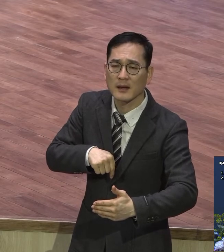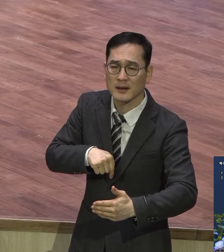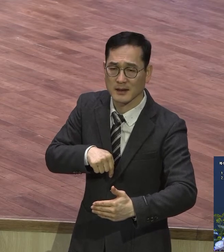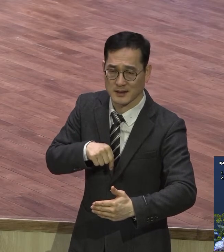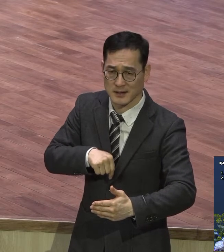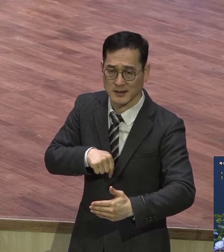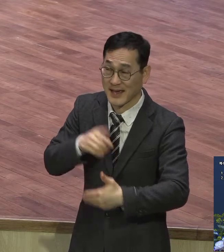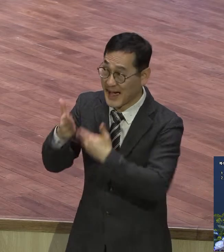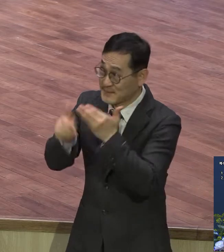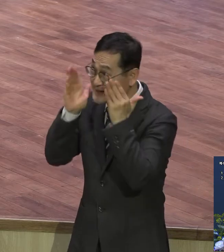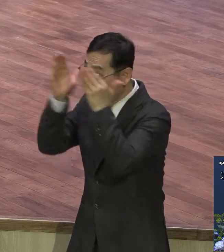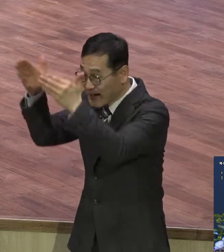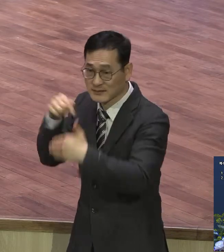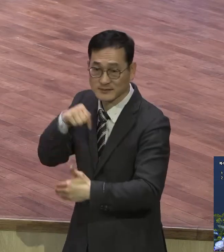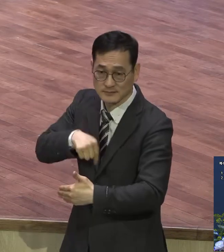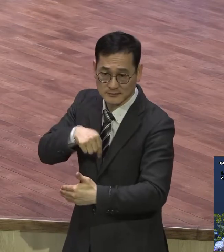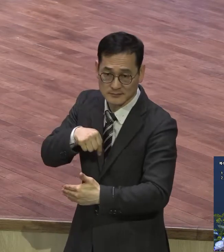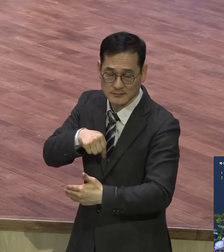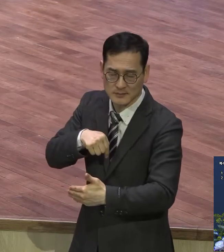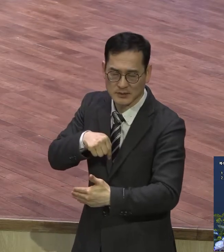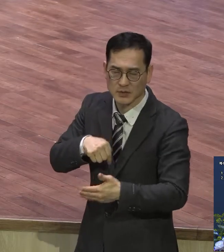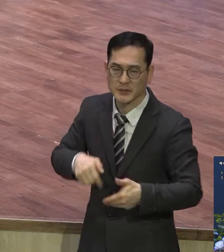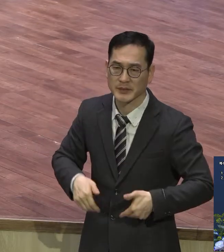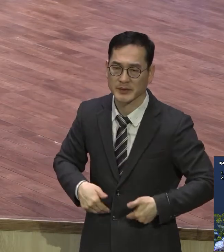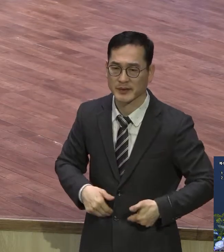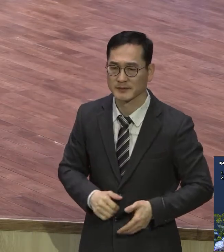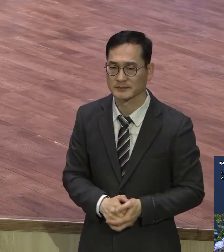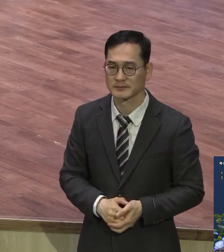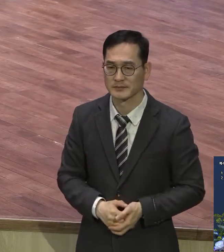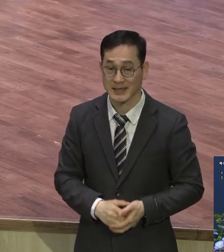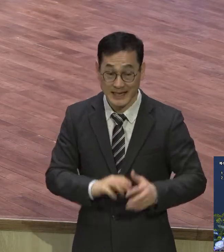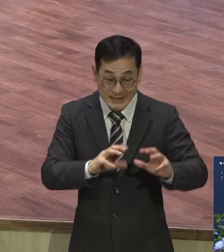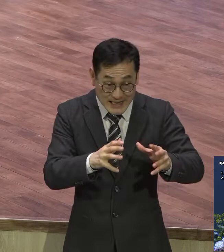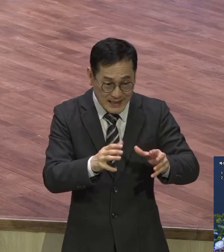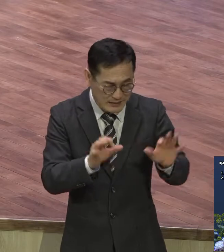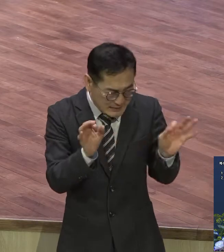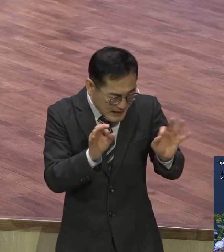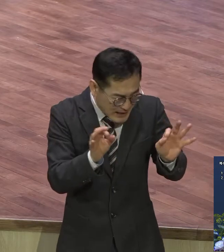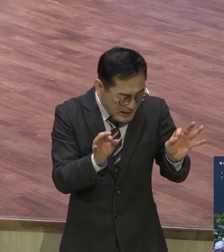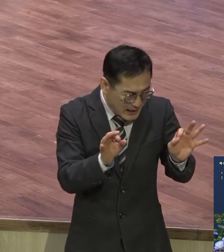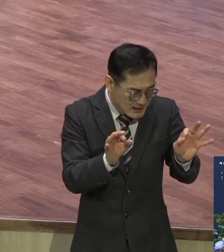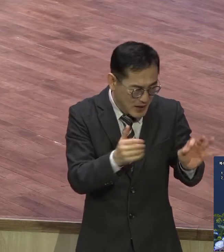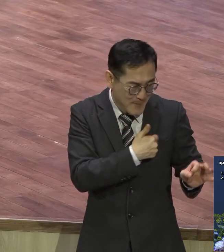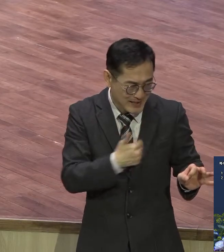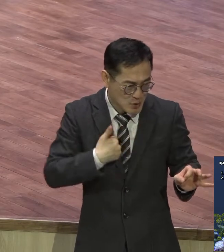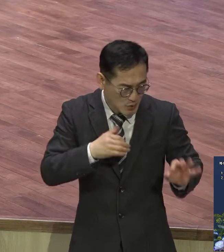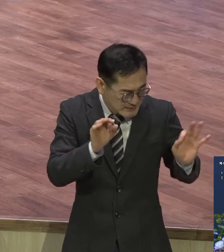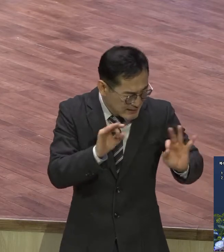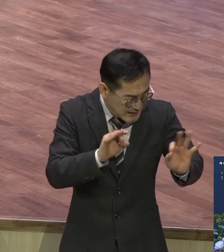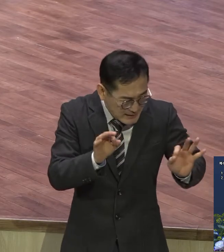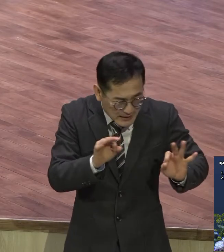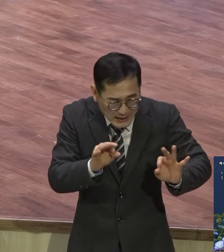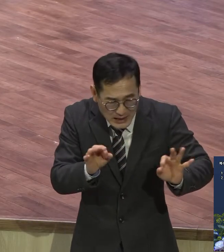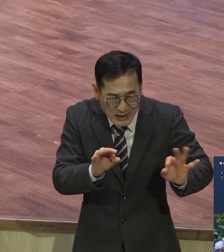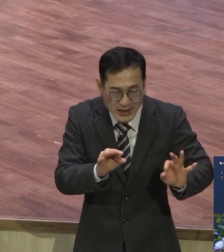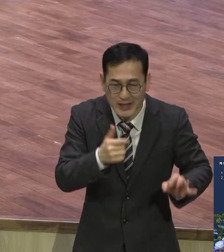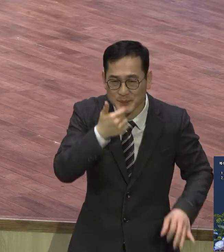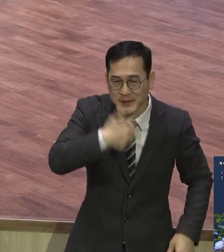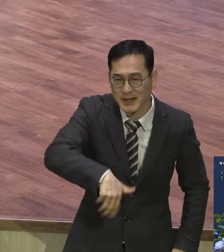세상 끝으로 아무리 쳐오려고 해도 만족이 없게 돼 있어요 그리고 욕망 지향적인 인생 살지